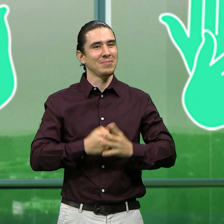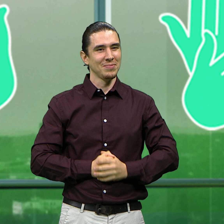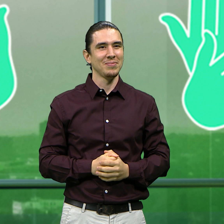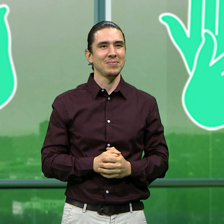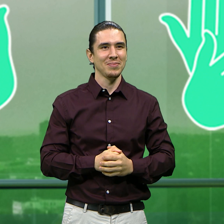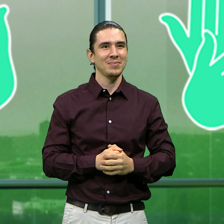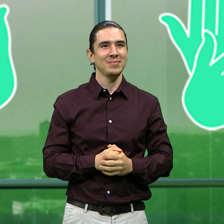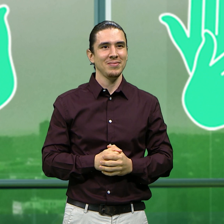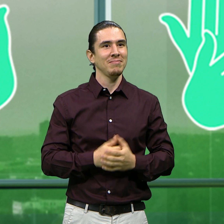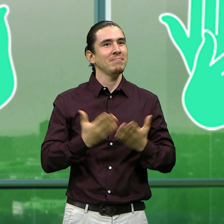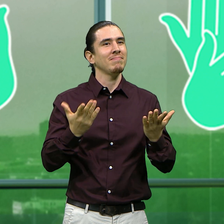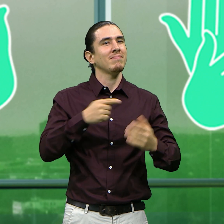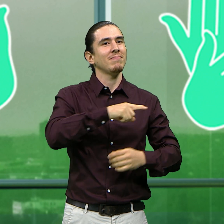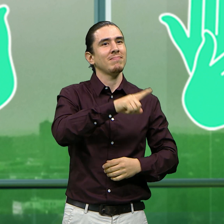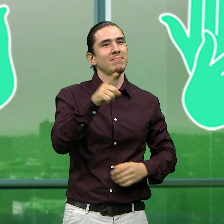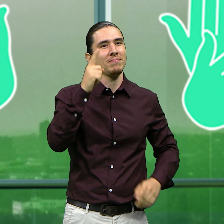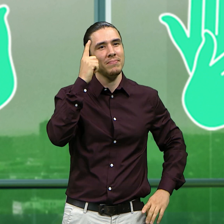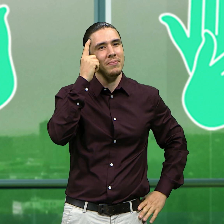Noticias y A Pleno Día.